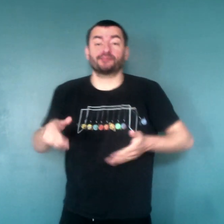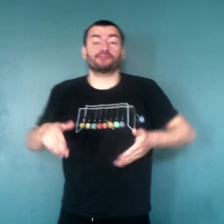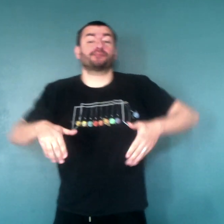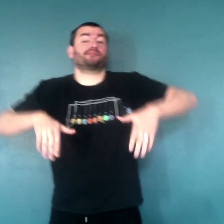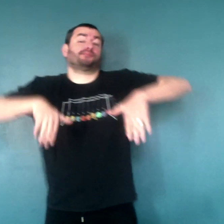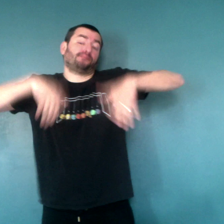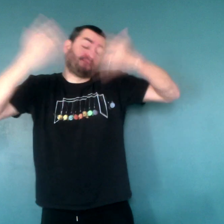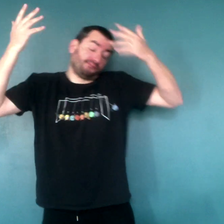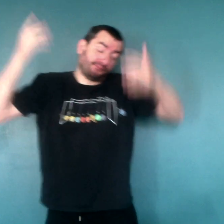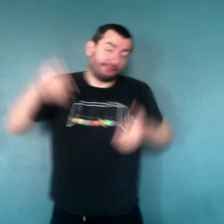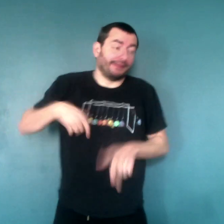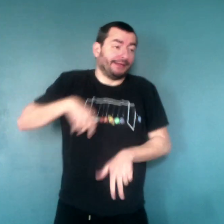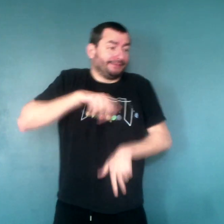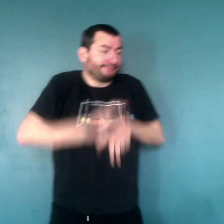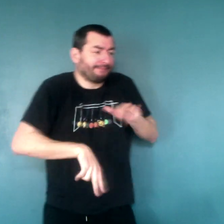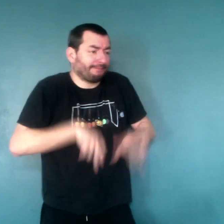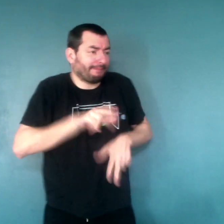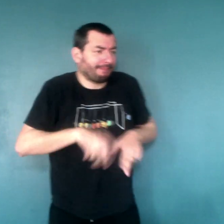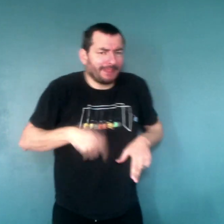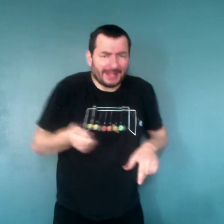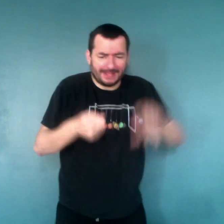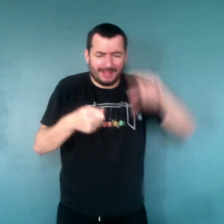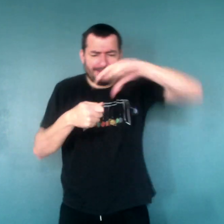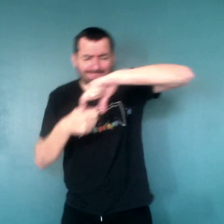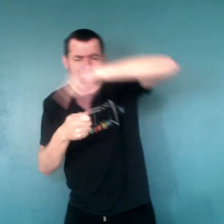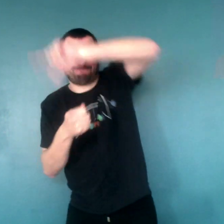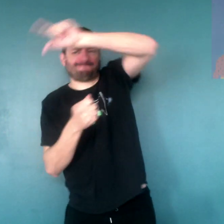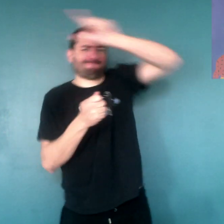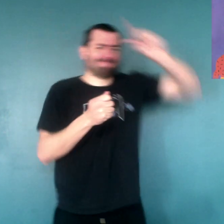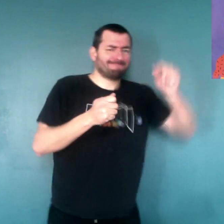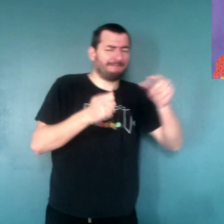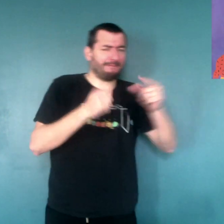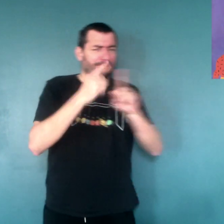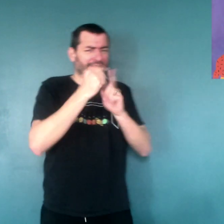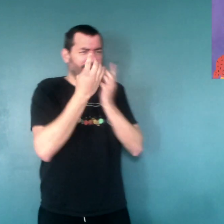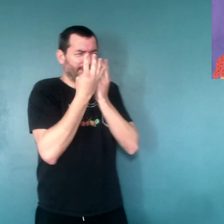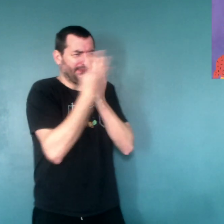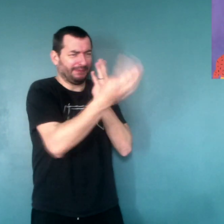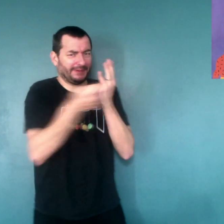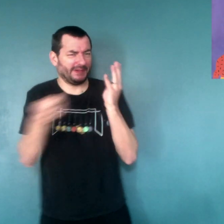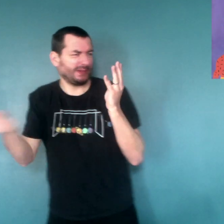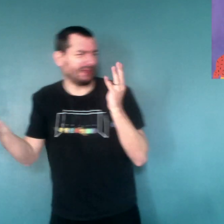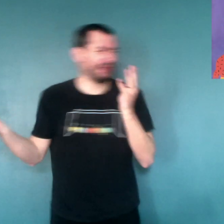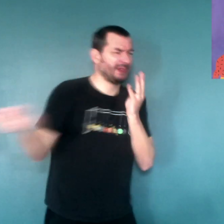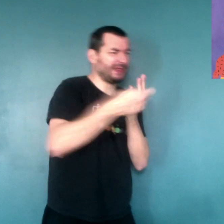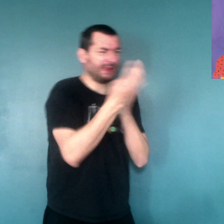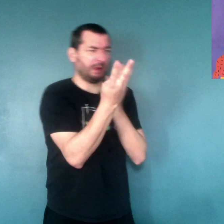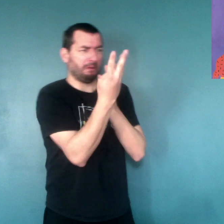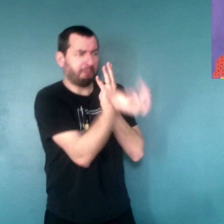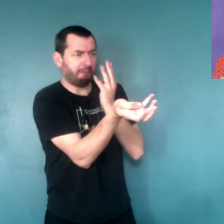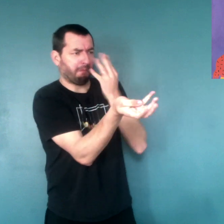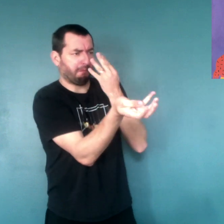Oh, tant pis, ne m'aide pas. Bon, elle prend une faucille et commence à couper le blé.